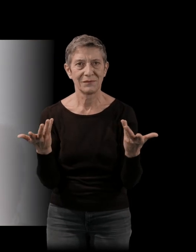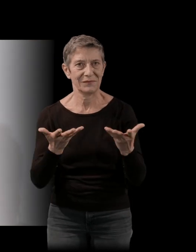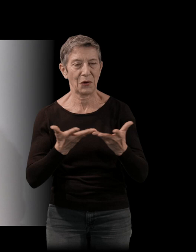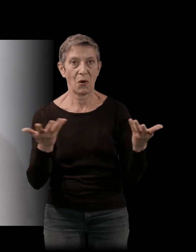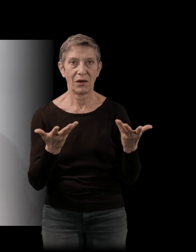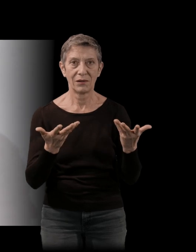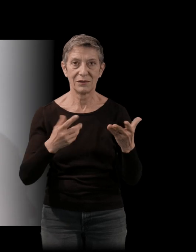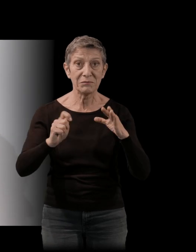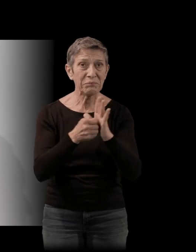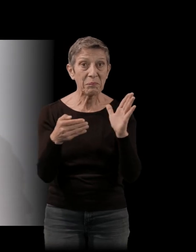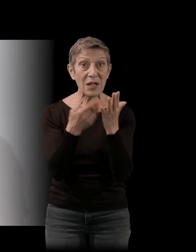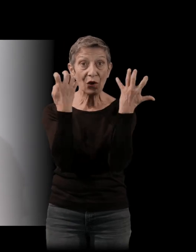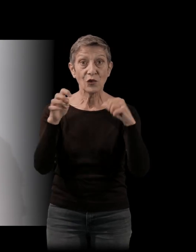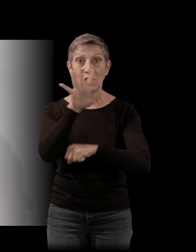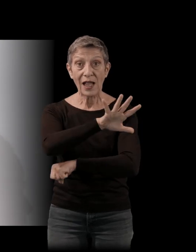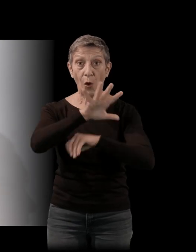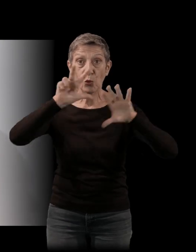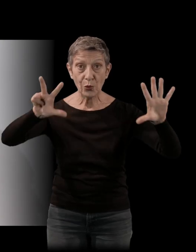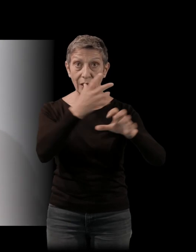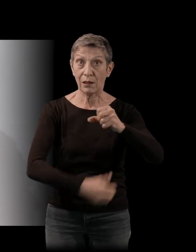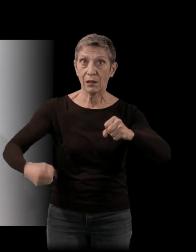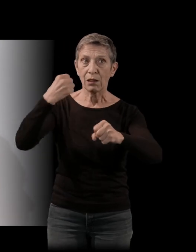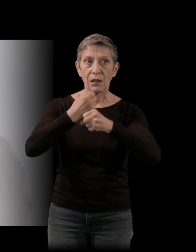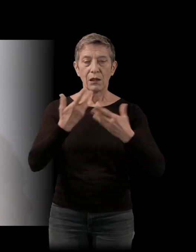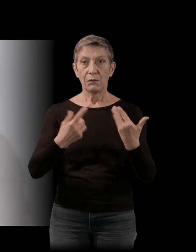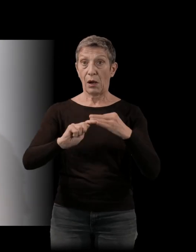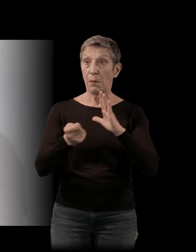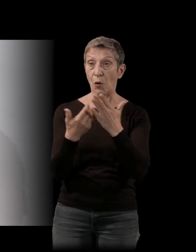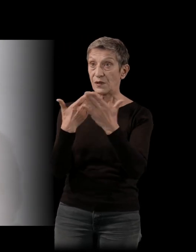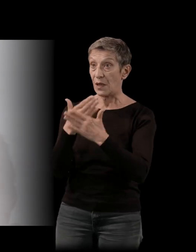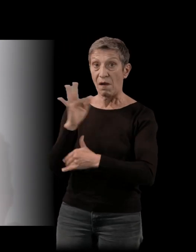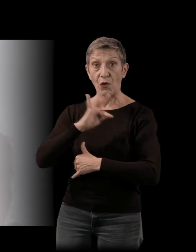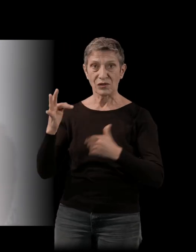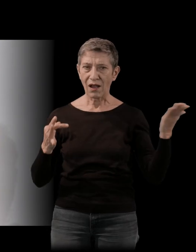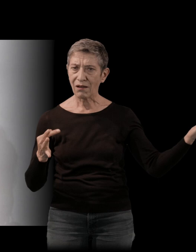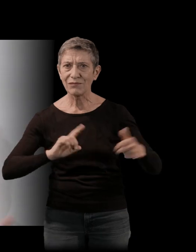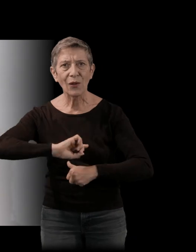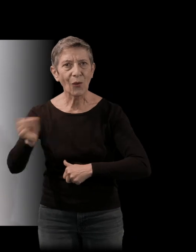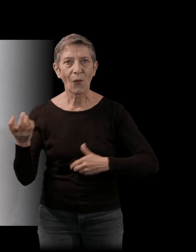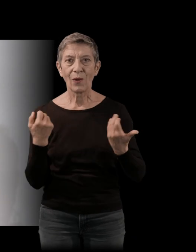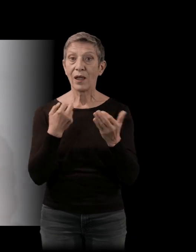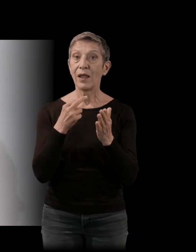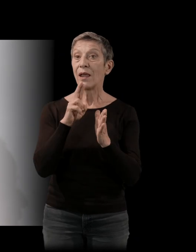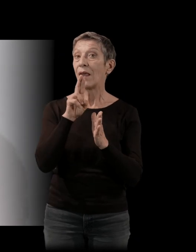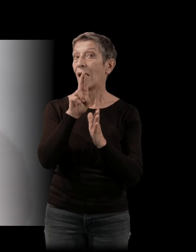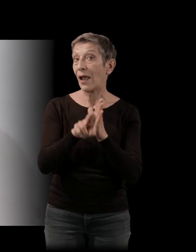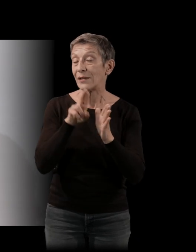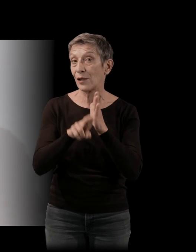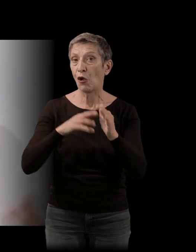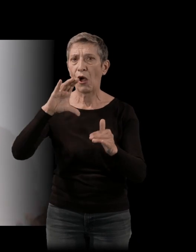58, à un moment où ce n'était pas ça du tout le cinéma français. Et ce réalisateur, ce Marcel Camus, qui il est. j